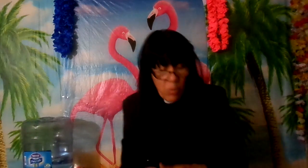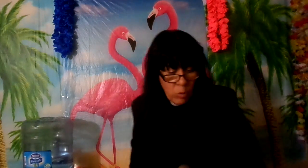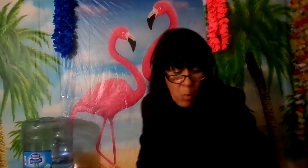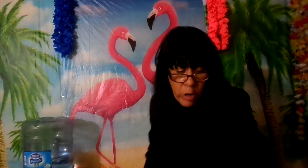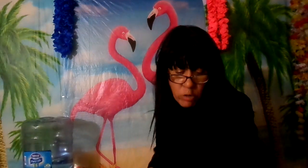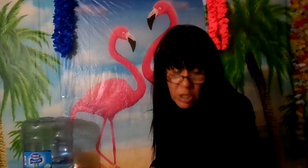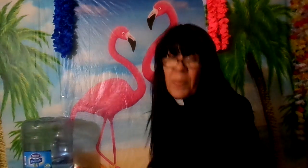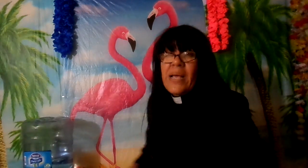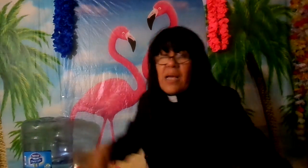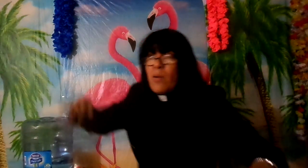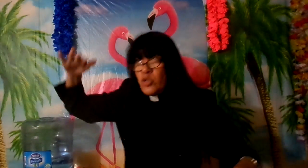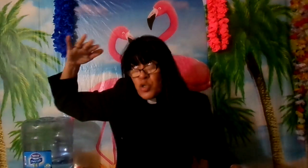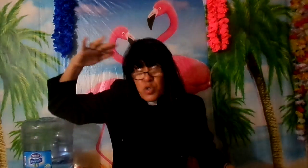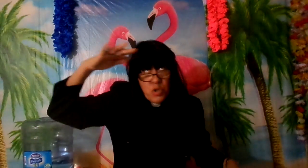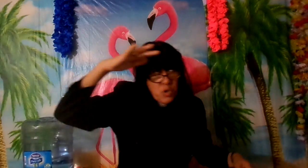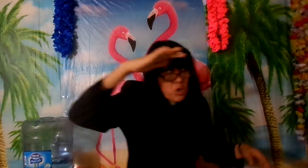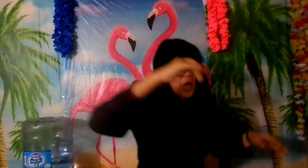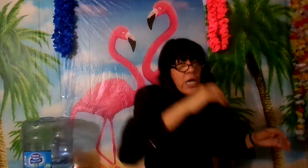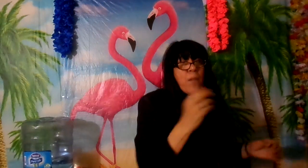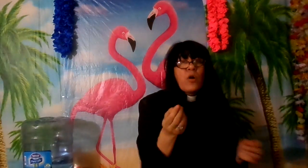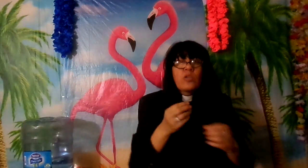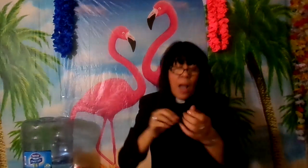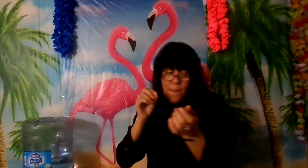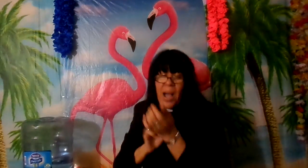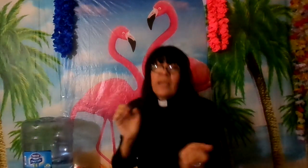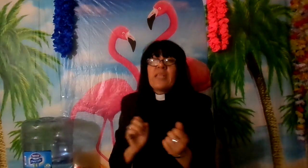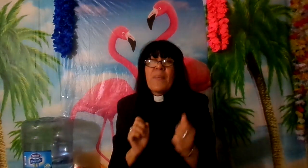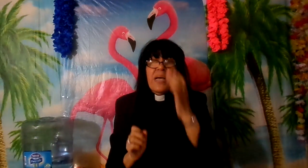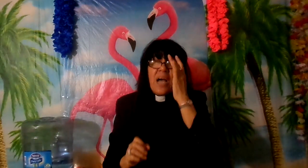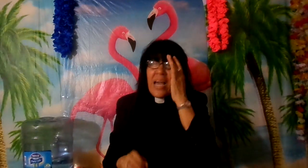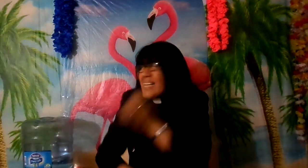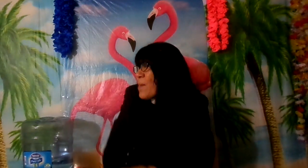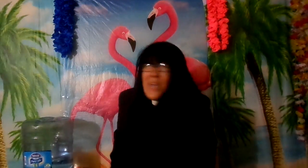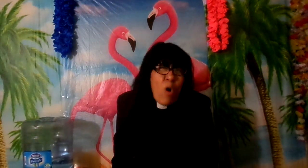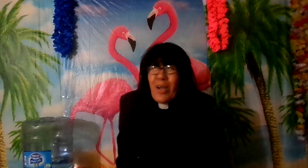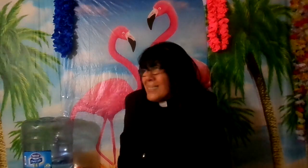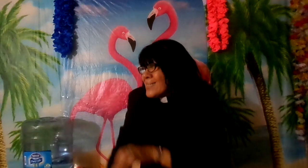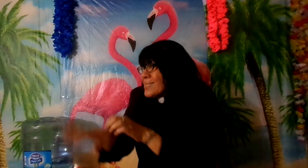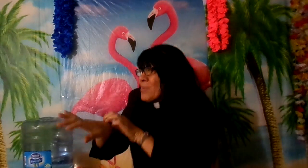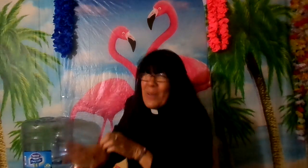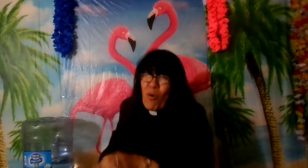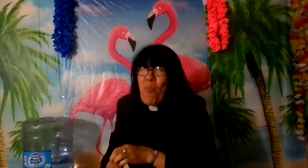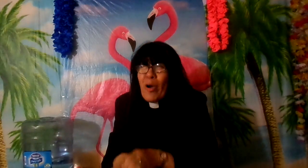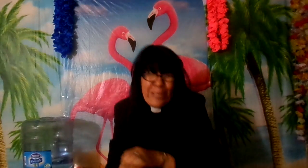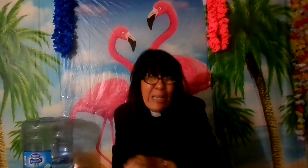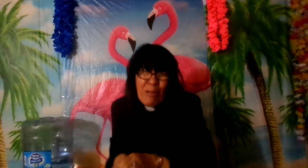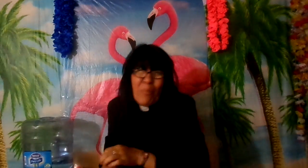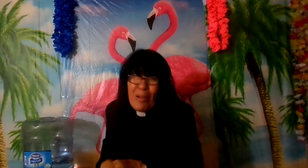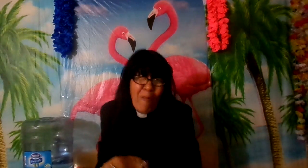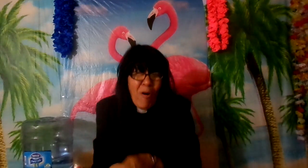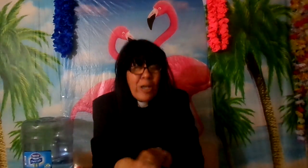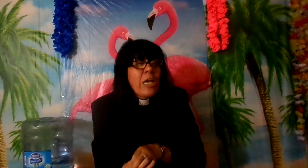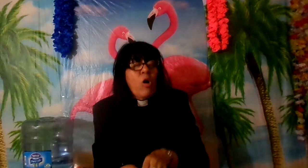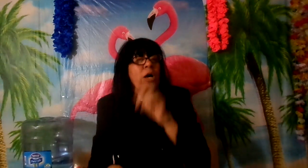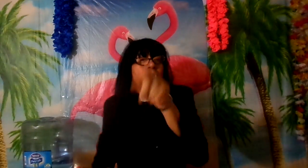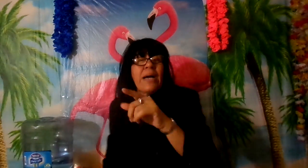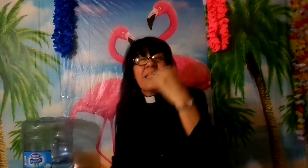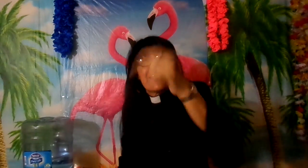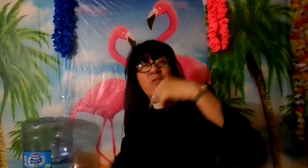cuando un mosquito te pica y el mosquito y te pica y te pico me pico un mosquito me pico un mosquito imagínate esos